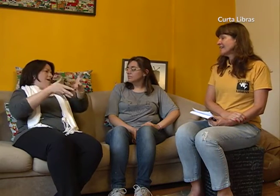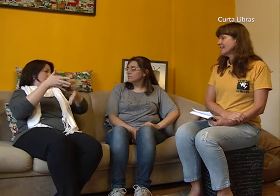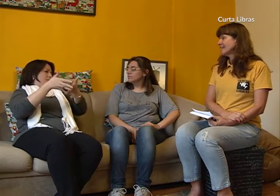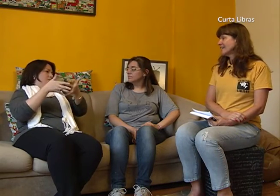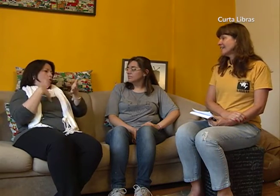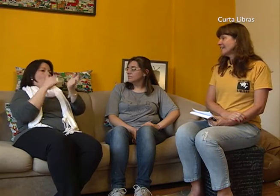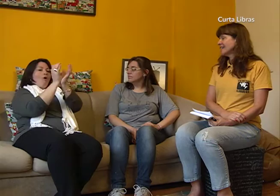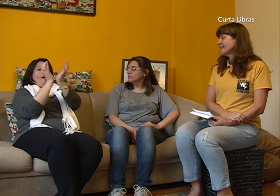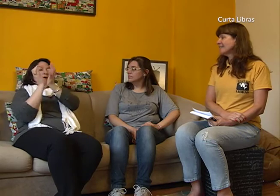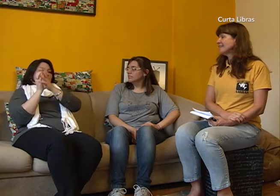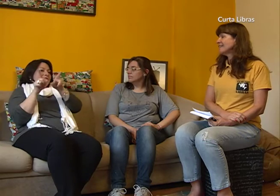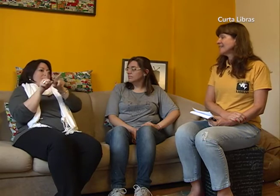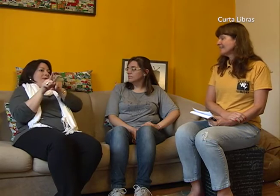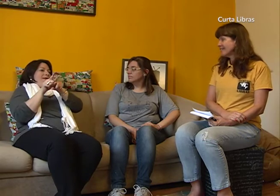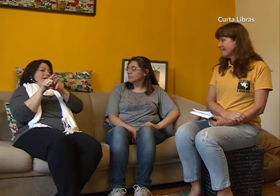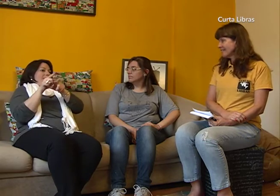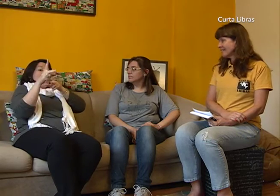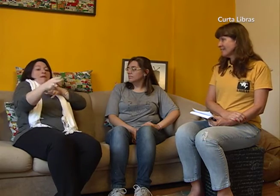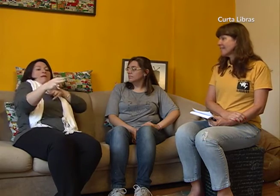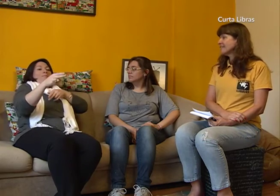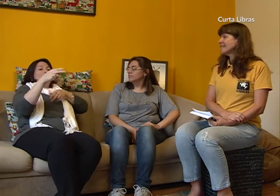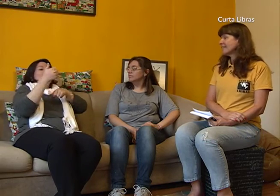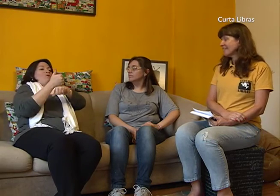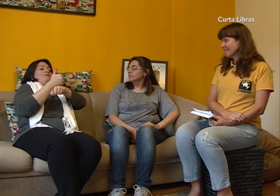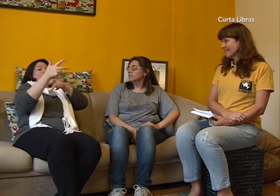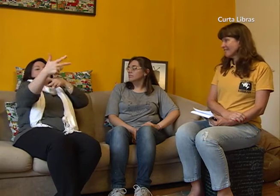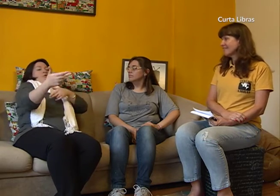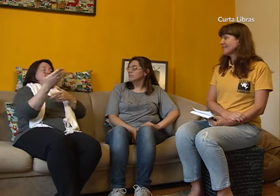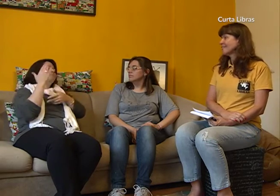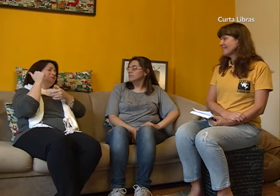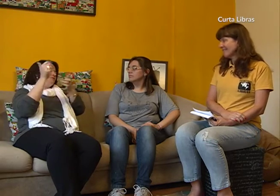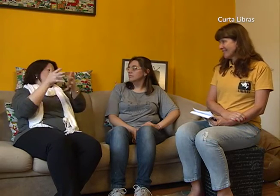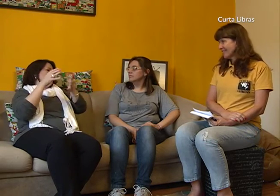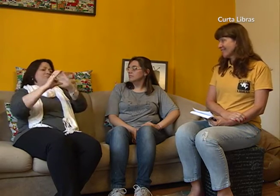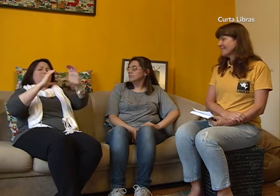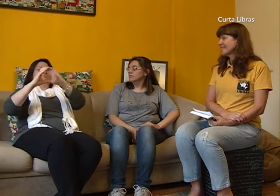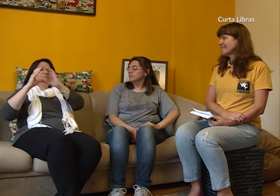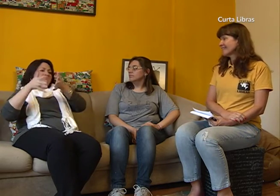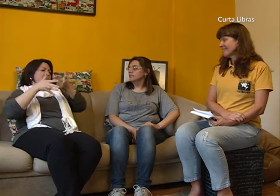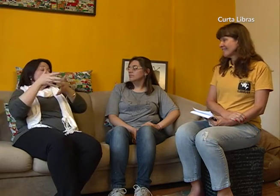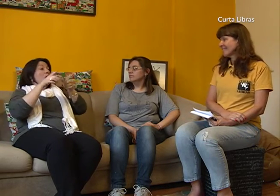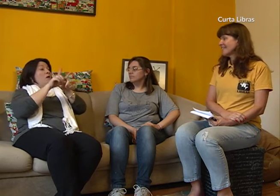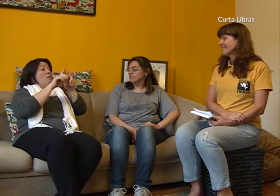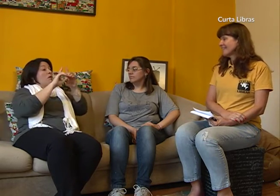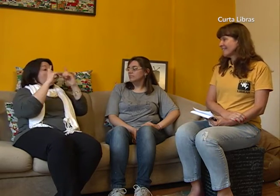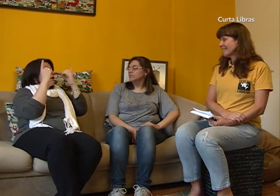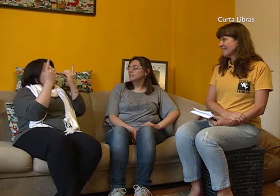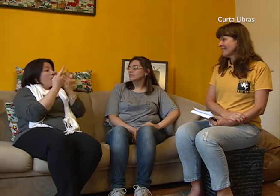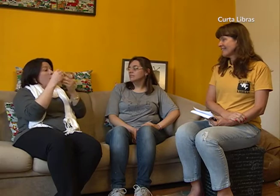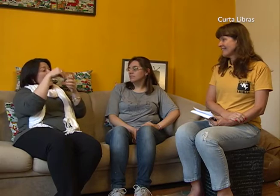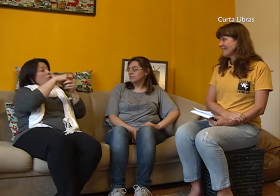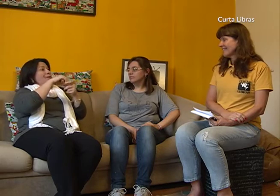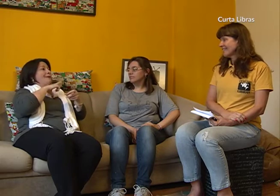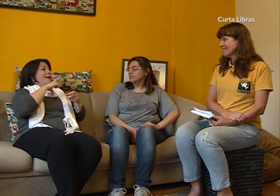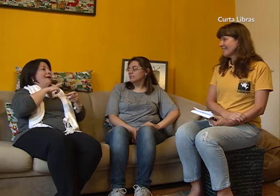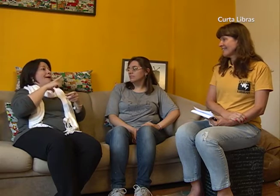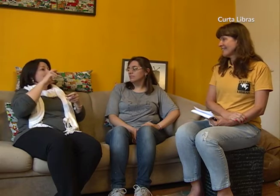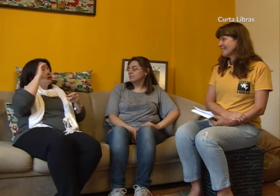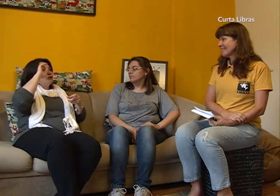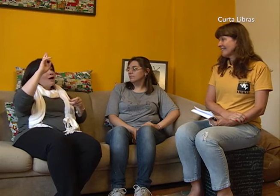Os colegas também são profissionais na área de Libras. E a comunicação é nessa língua. Os colegas do departamento também. A minha chefe também